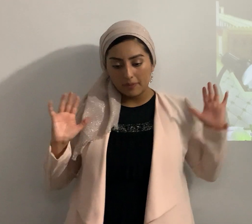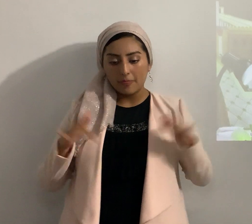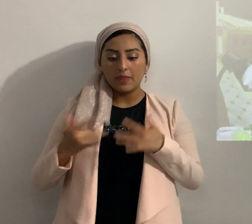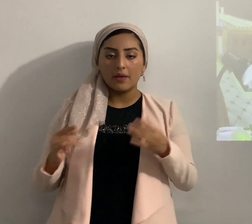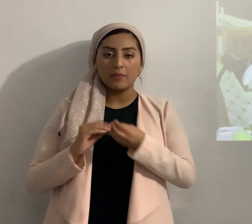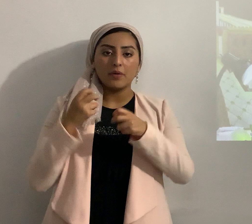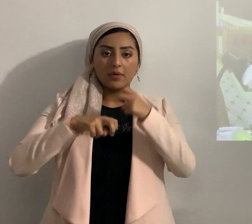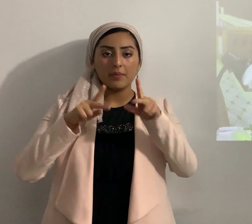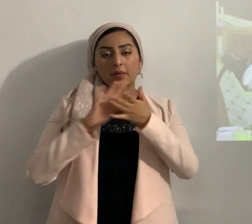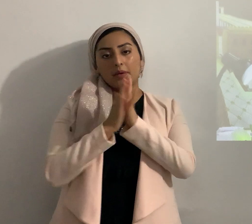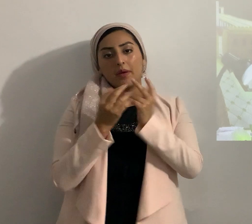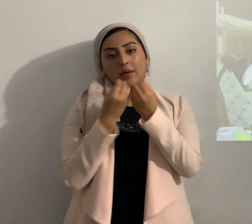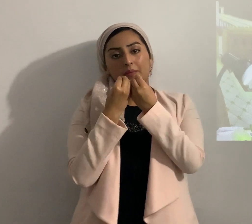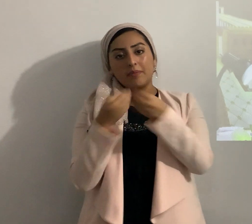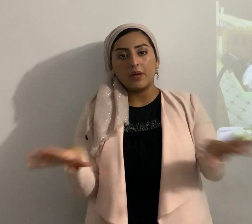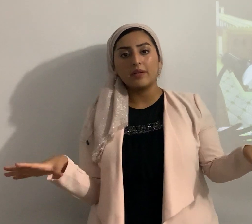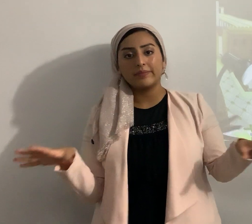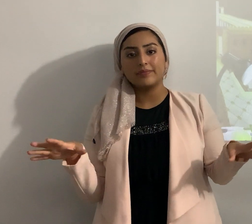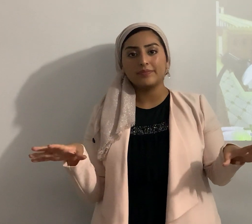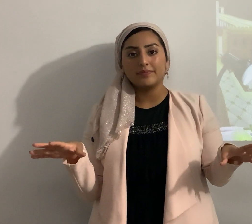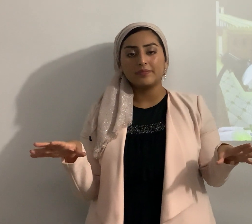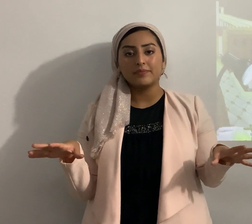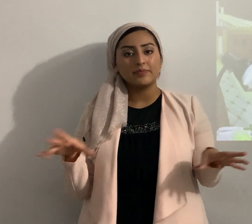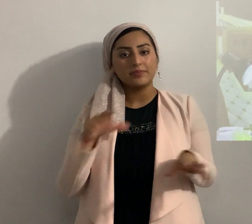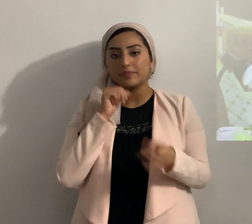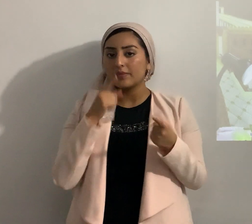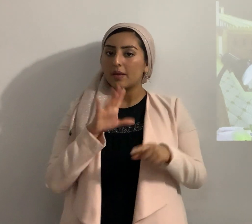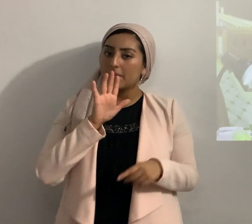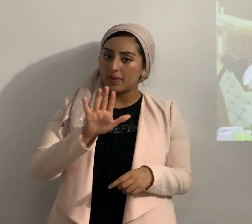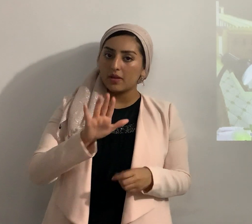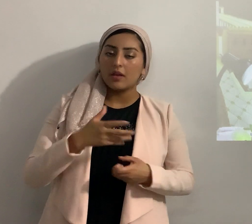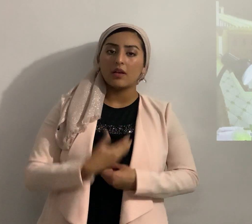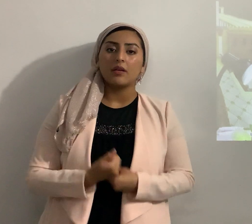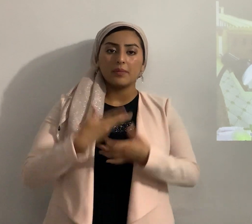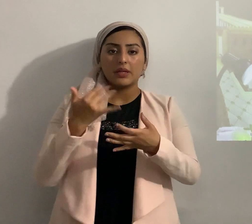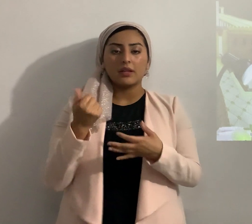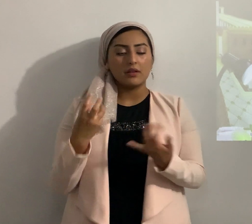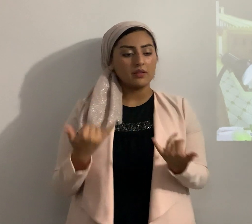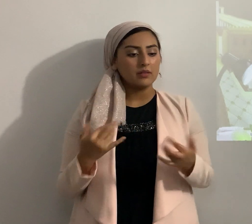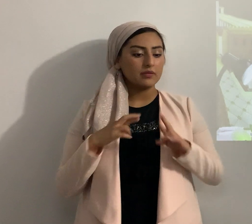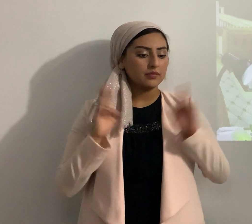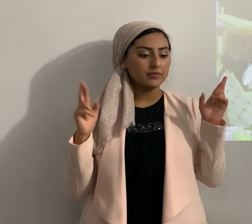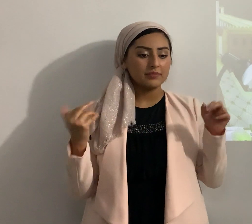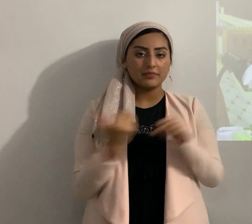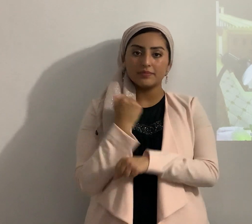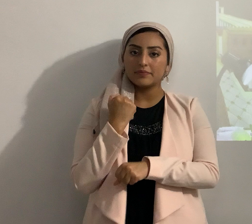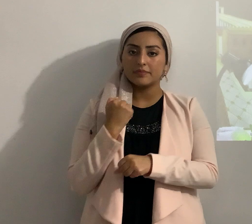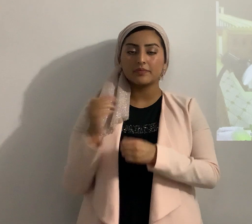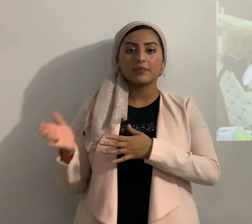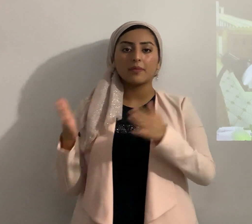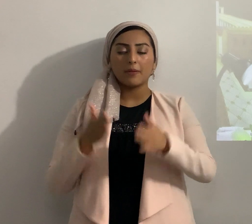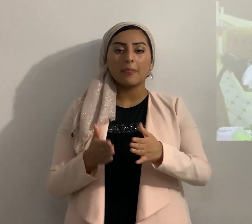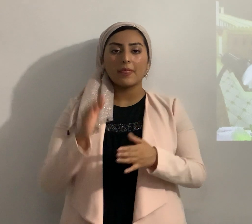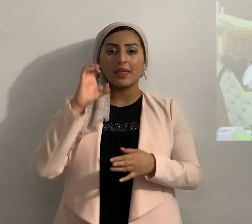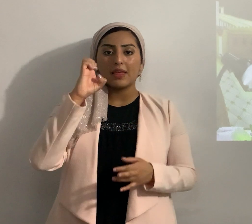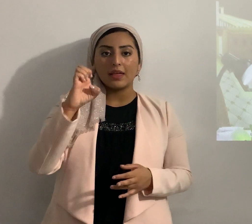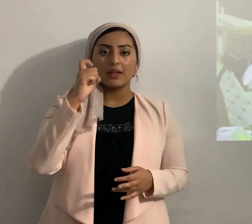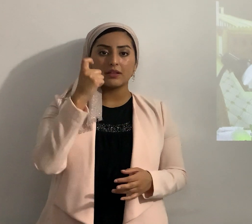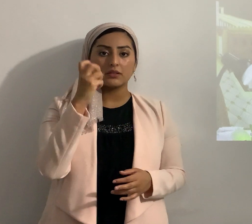y la gente se pierde que no te pase entrégate a Yahshua de una vez vamos a Éxodo 8 ahí